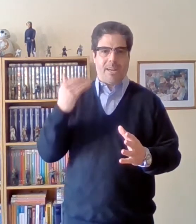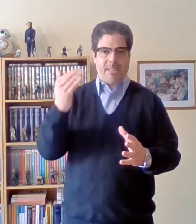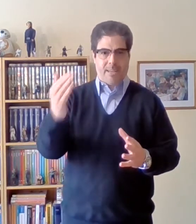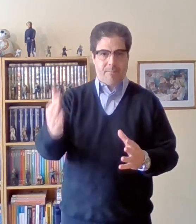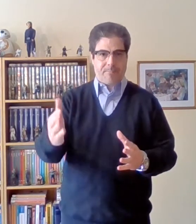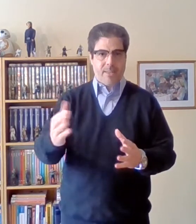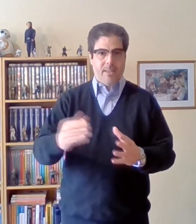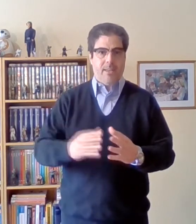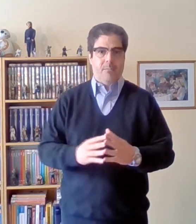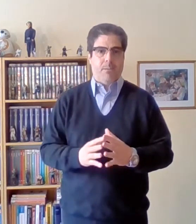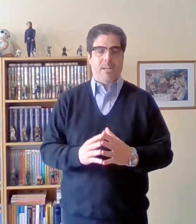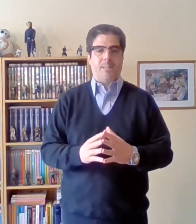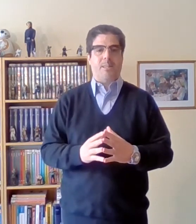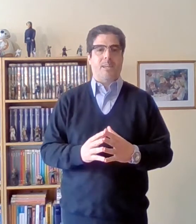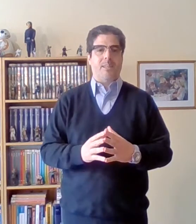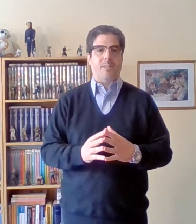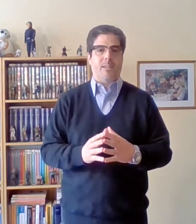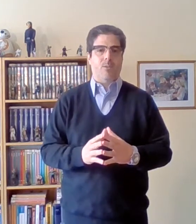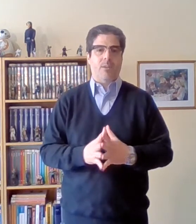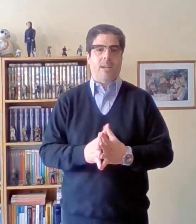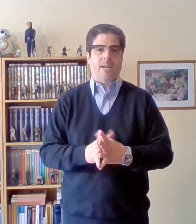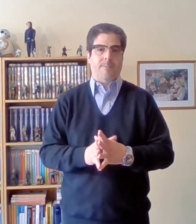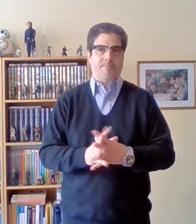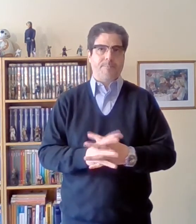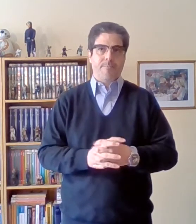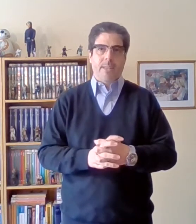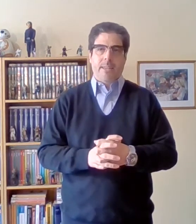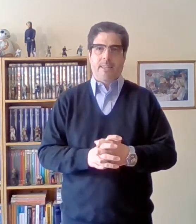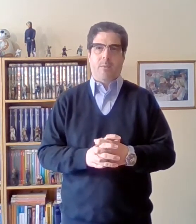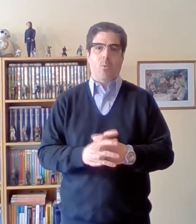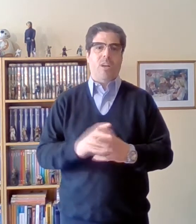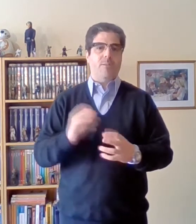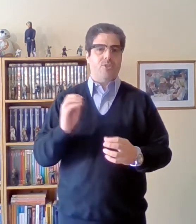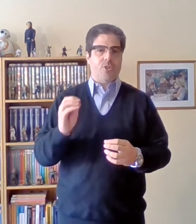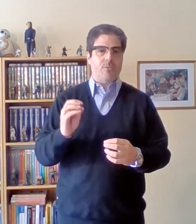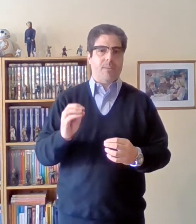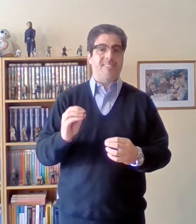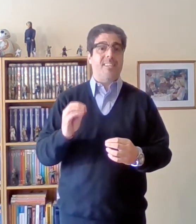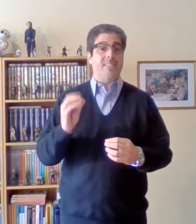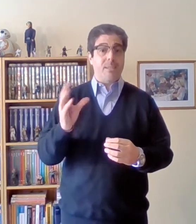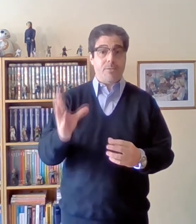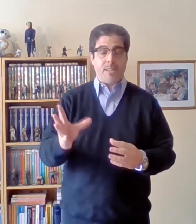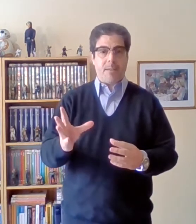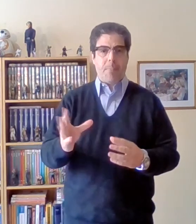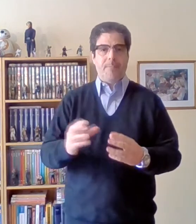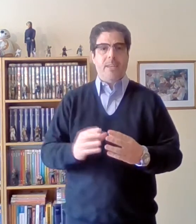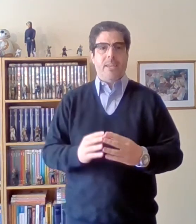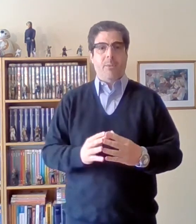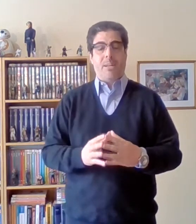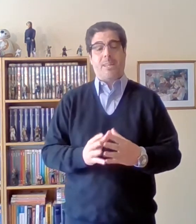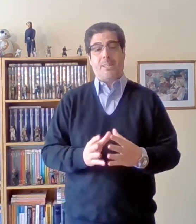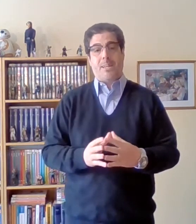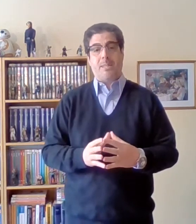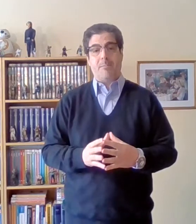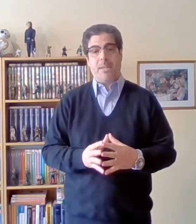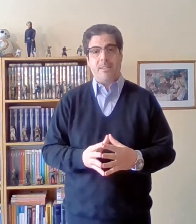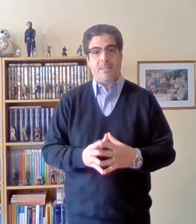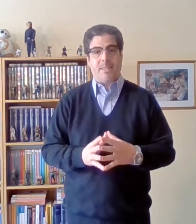allá, va a tratar de tener una, digamos, una visión más científica, y va a tratar también de,